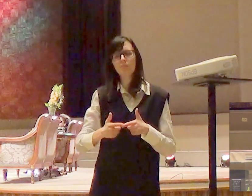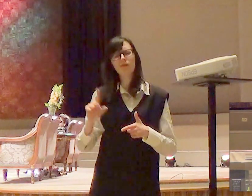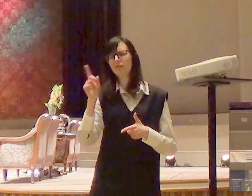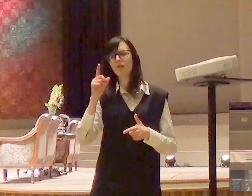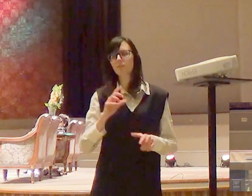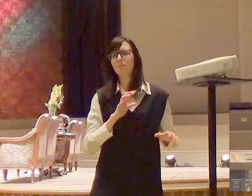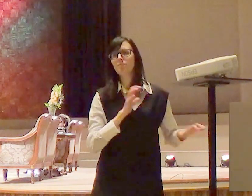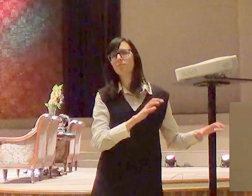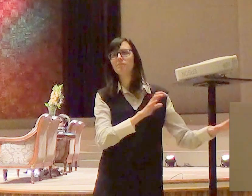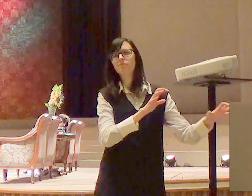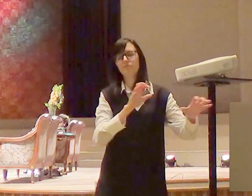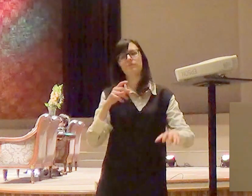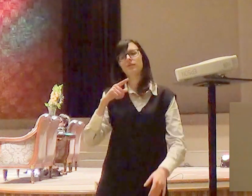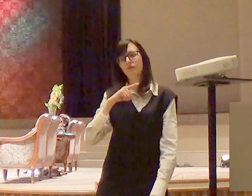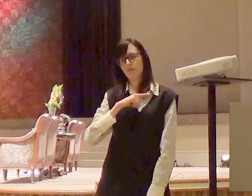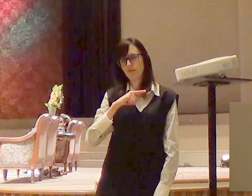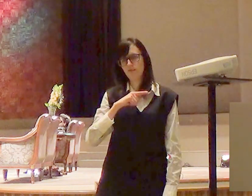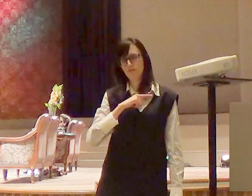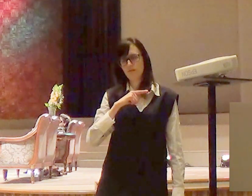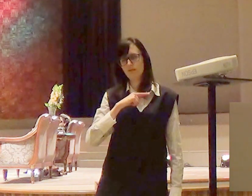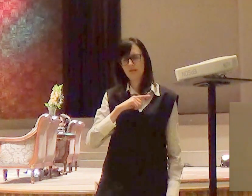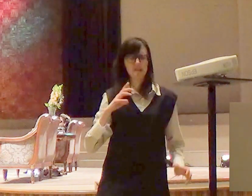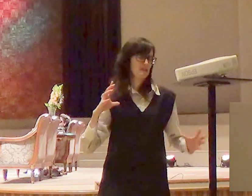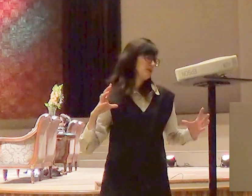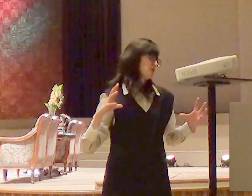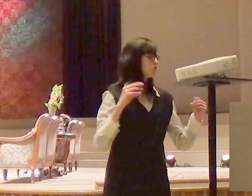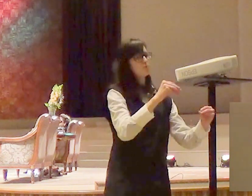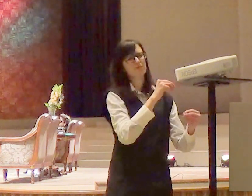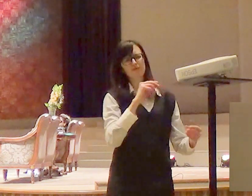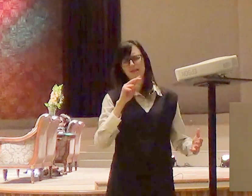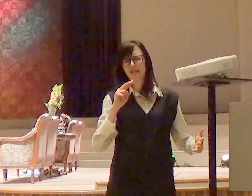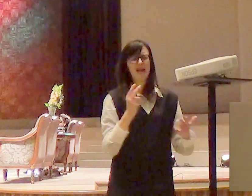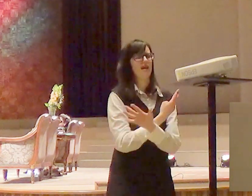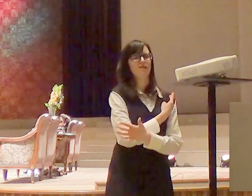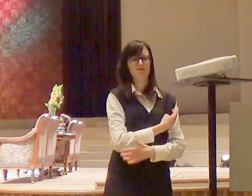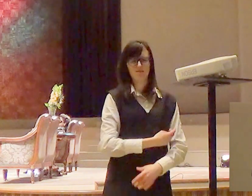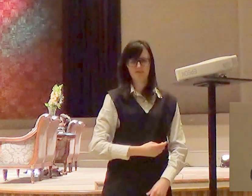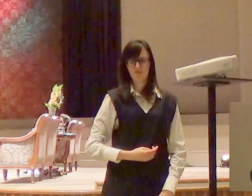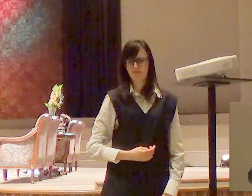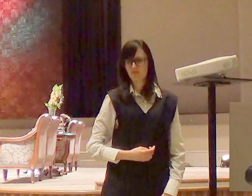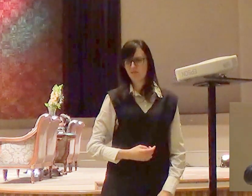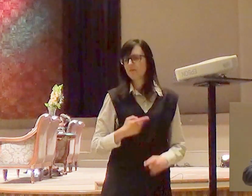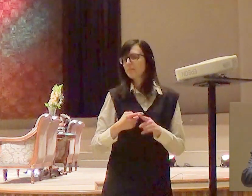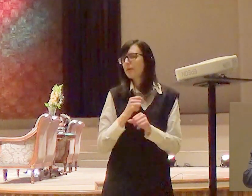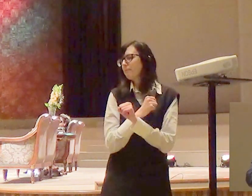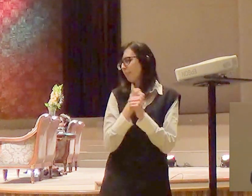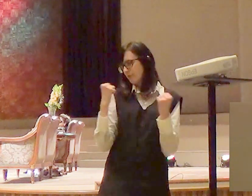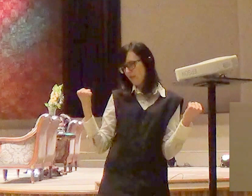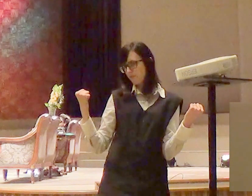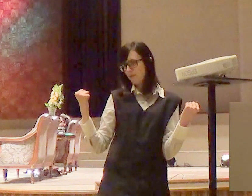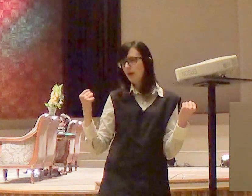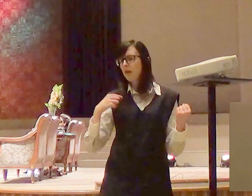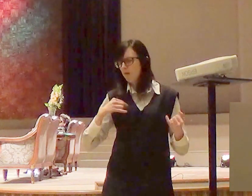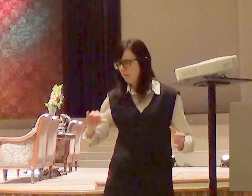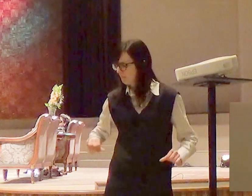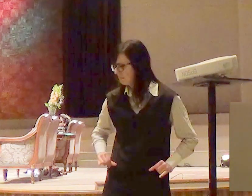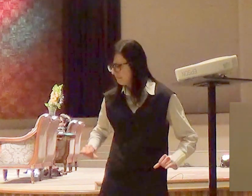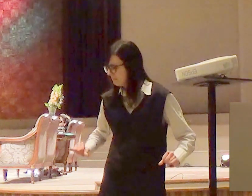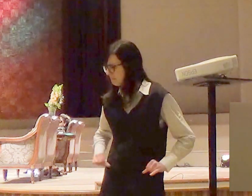vida toda mas afeta todo mundo que está do teu lado porque é impossível ver você sofrer sem